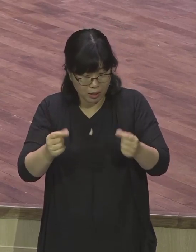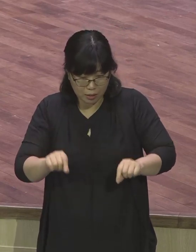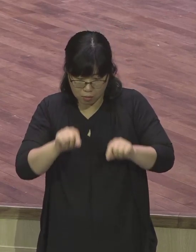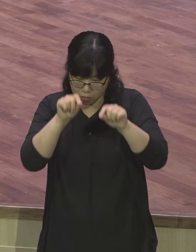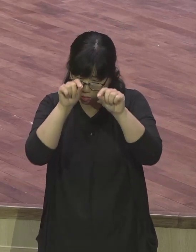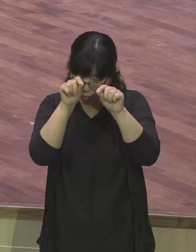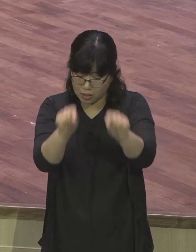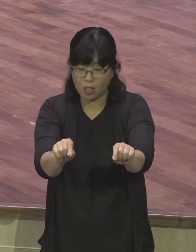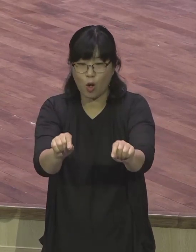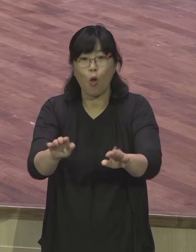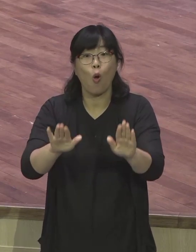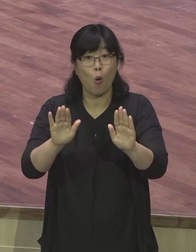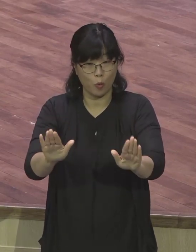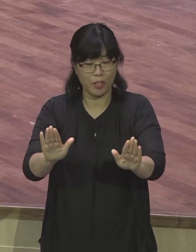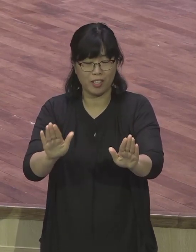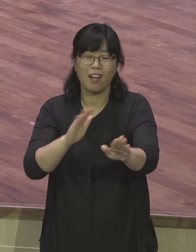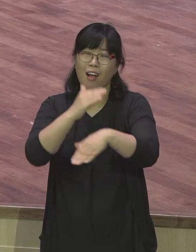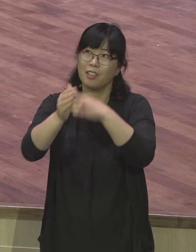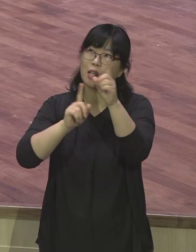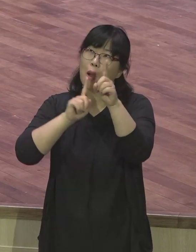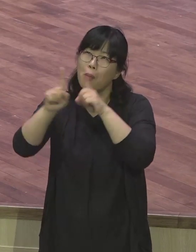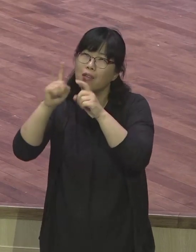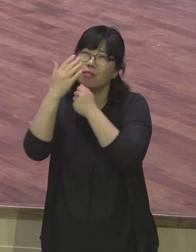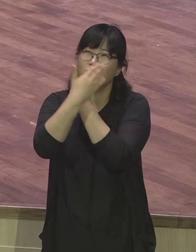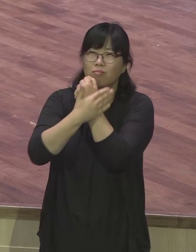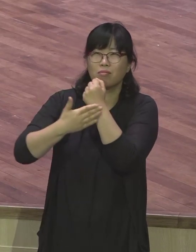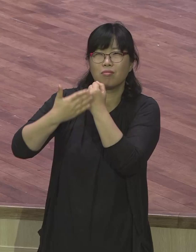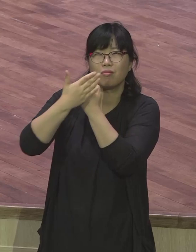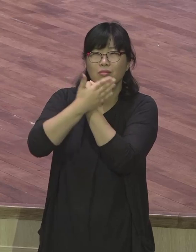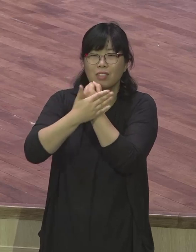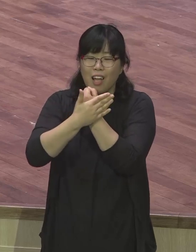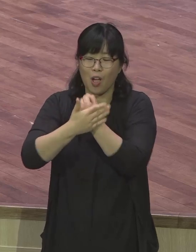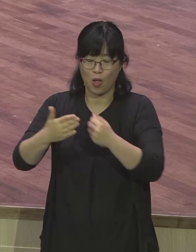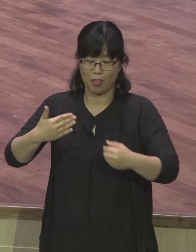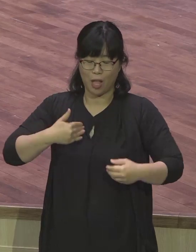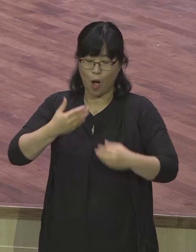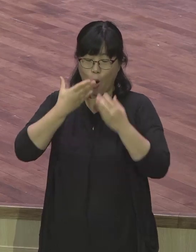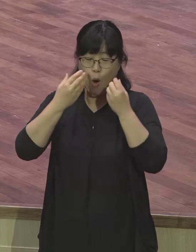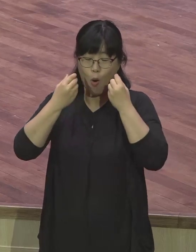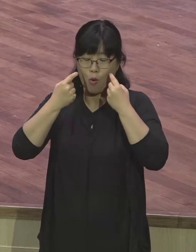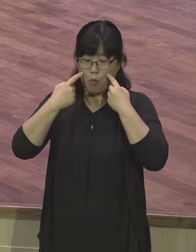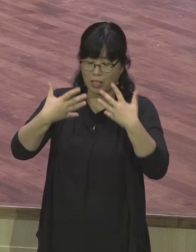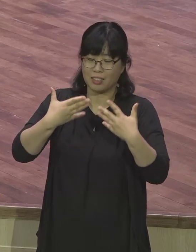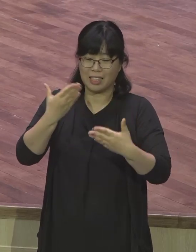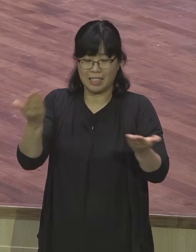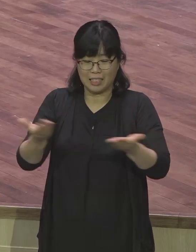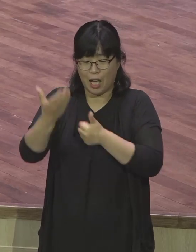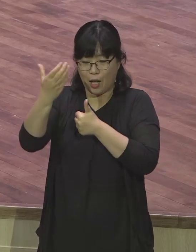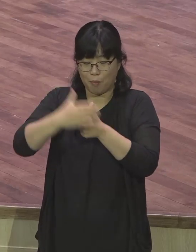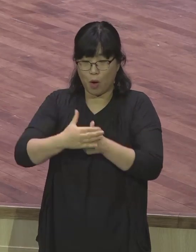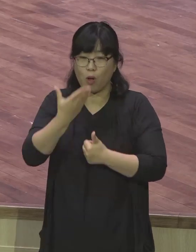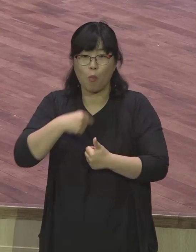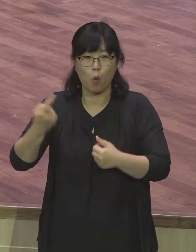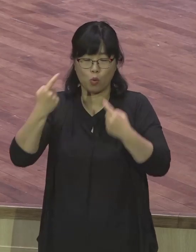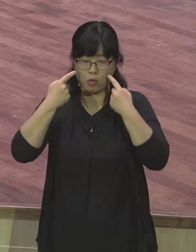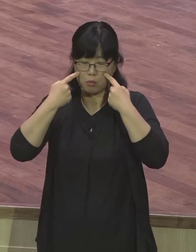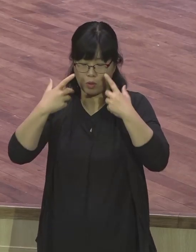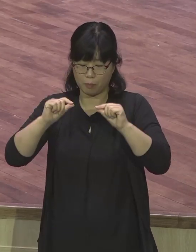오늘 말씀을 들으면서 보금과 사명의 새틀을 갖추는 예배가 되시기를 예수님의 이름으로 축복합니다